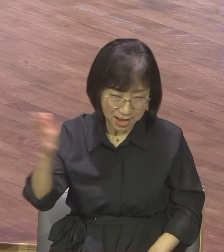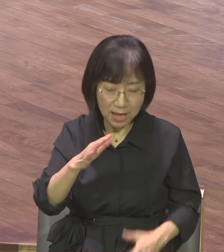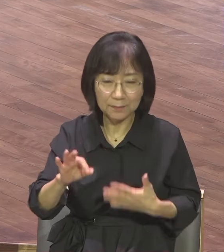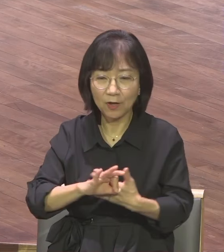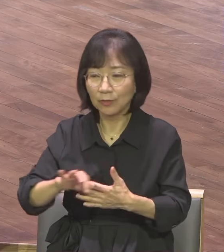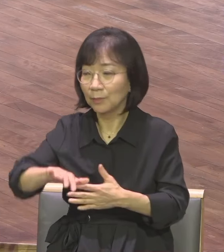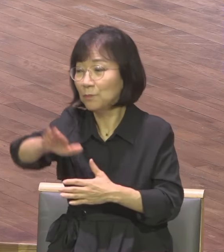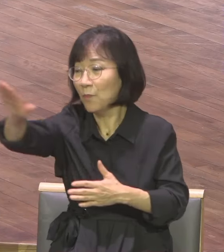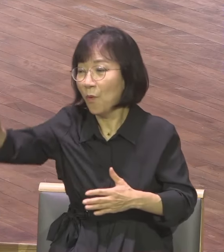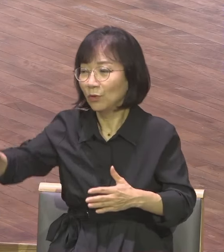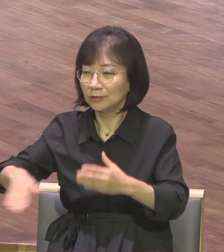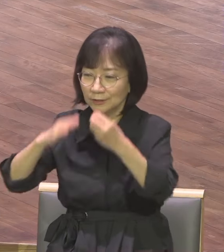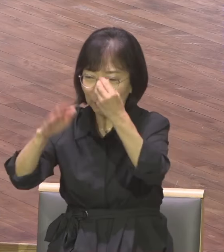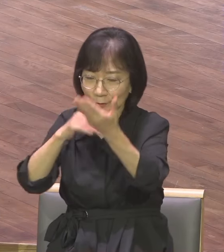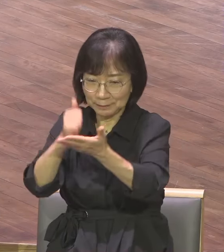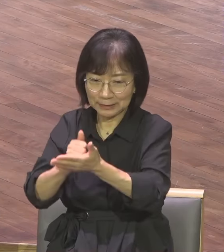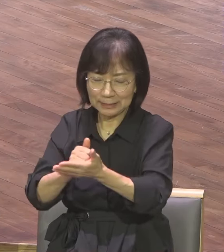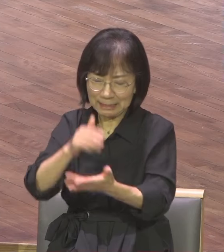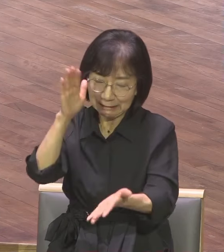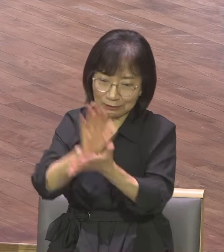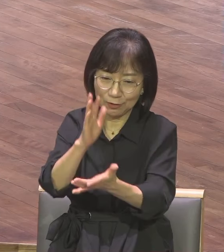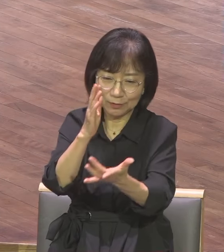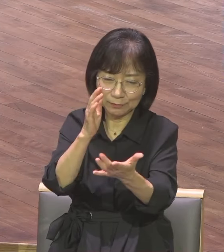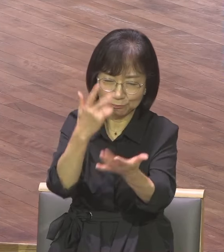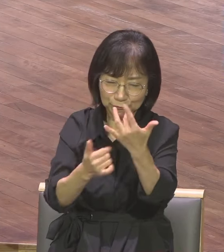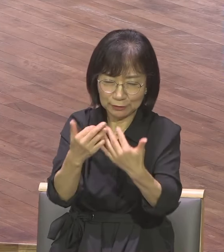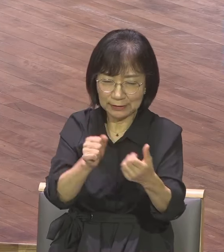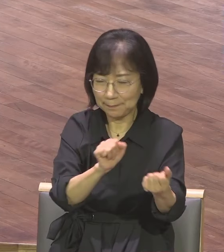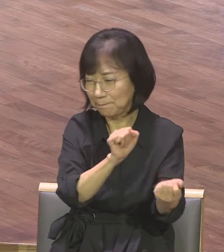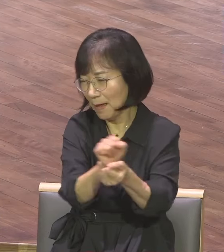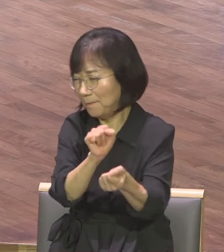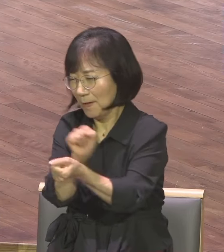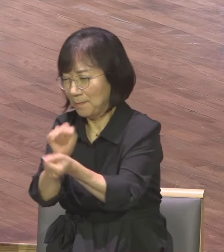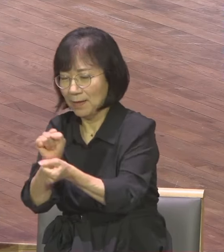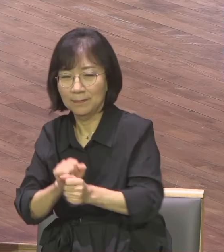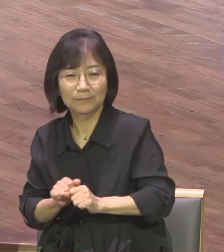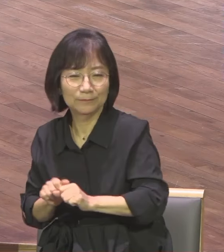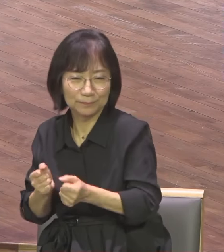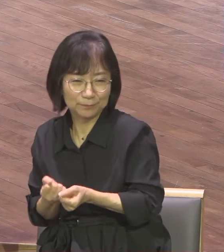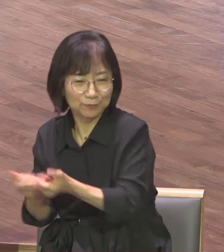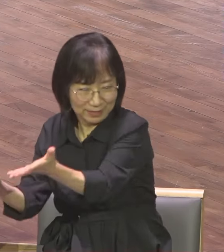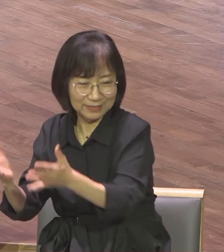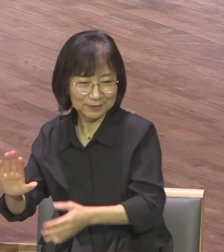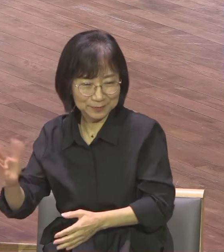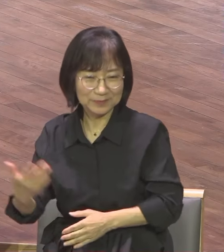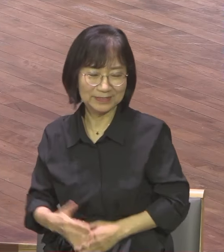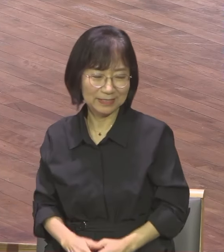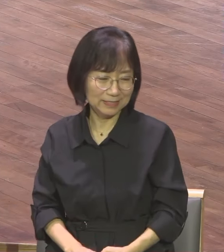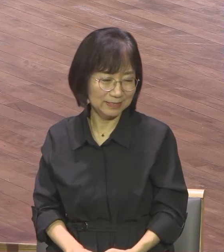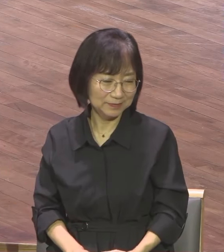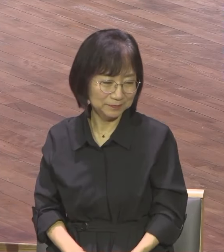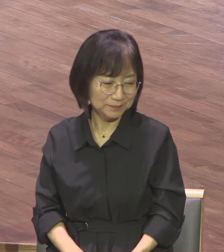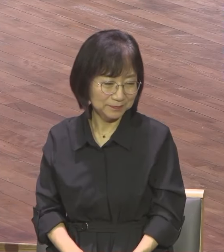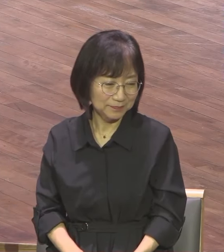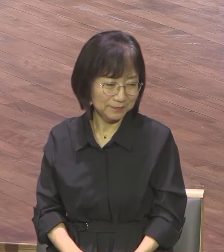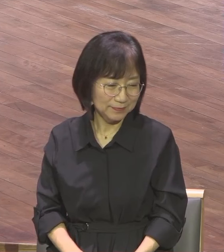불이 옮겨질 것이다 그래서 앞선 자들이 중요하다 제가 천번번 들은 단임 목사님이